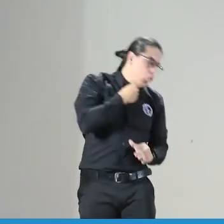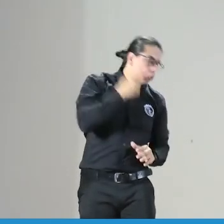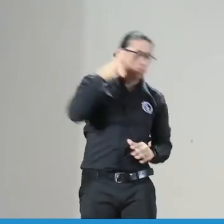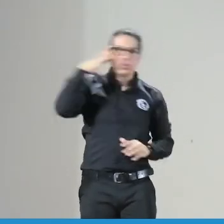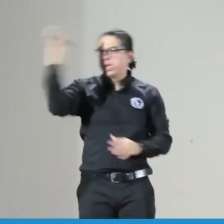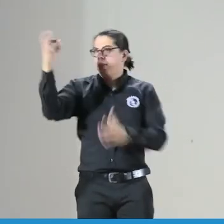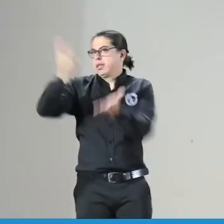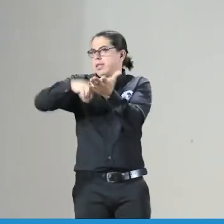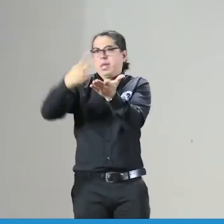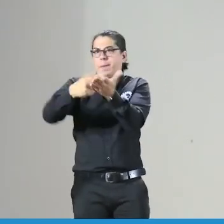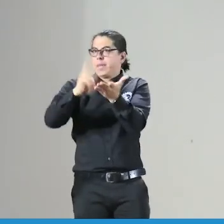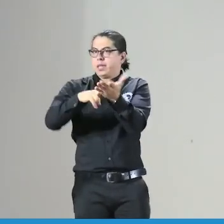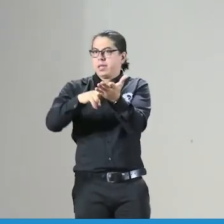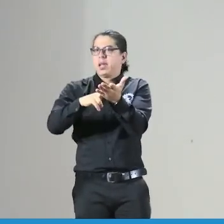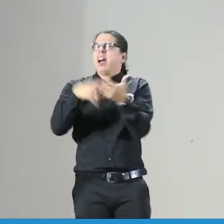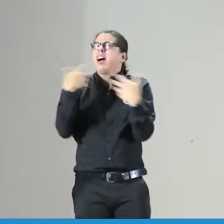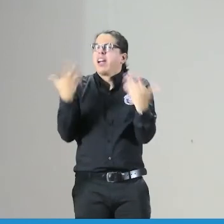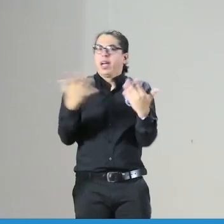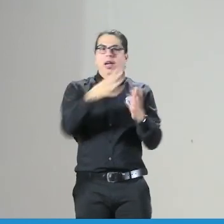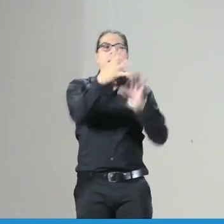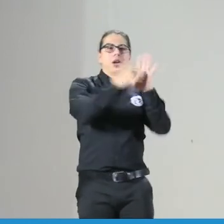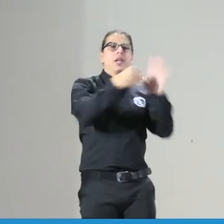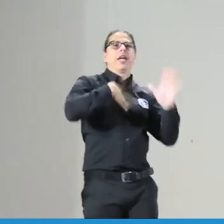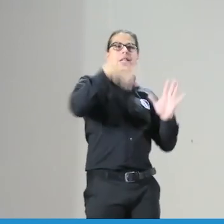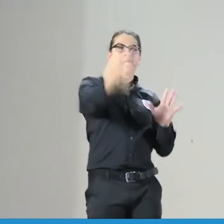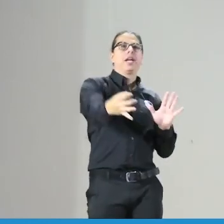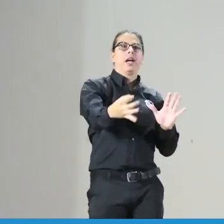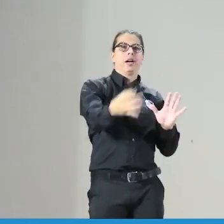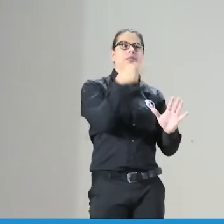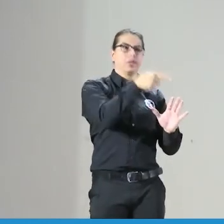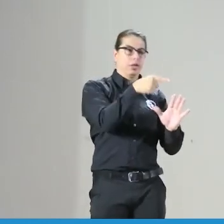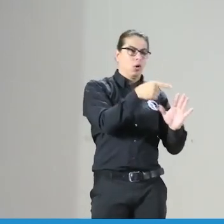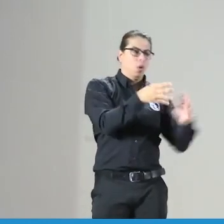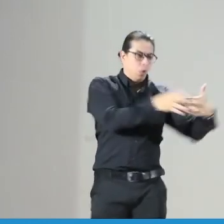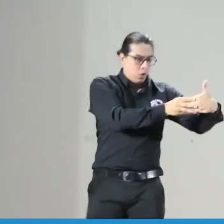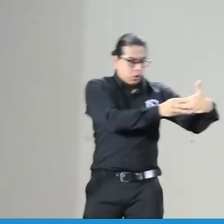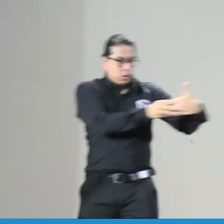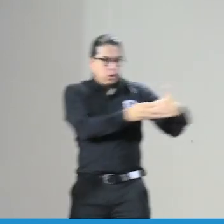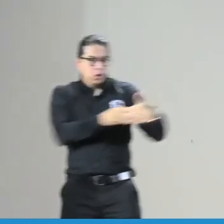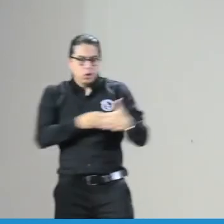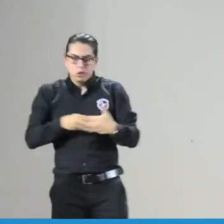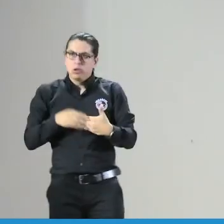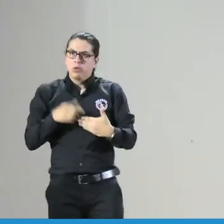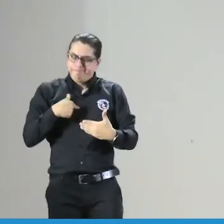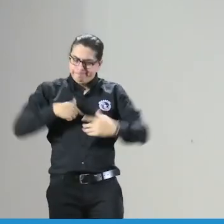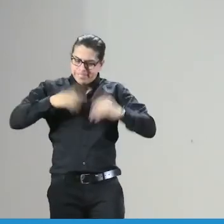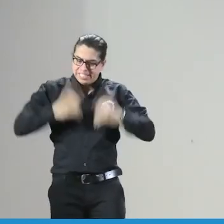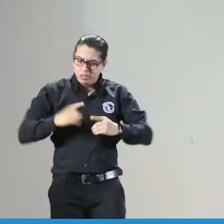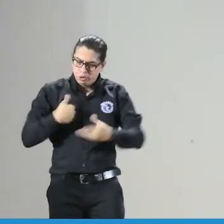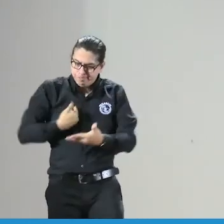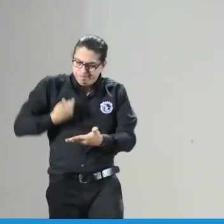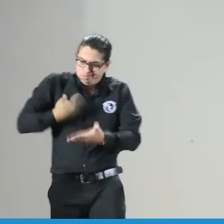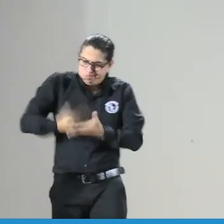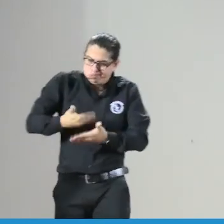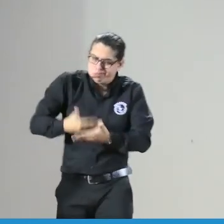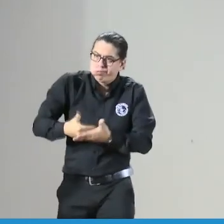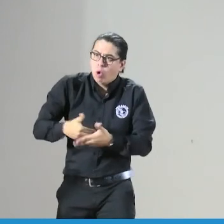entonces sean sordos oyentes o intérpretes entonces este código de ética es una guía para las